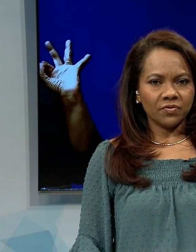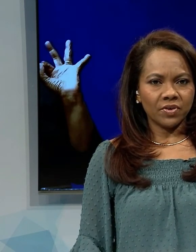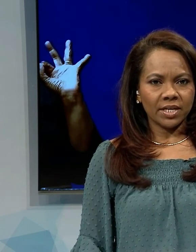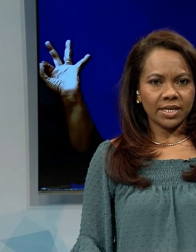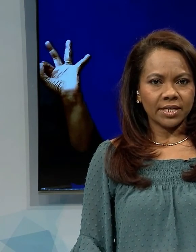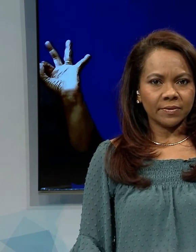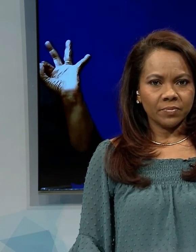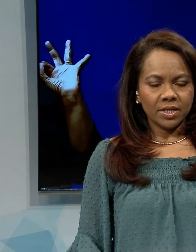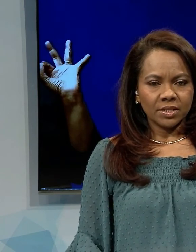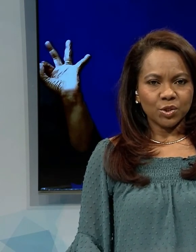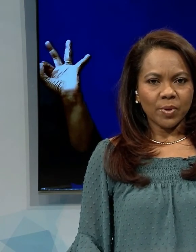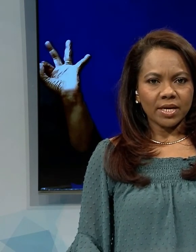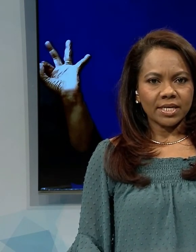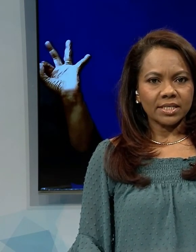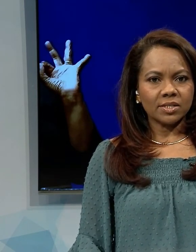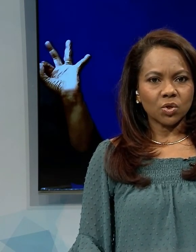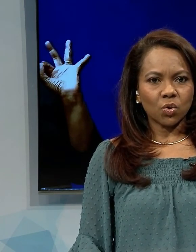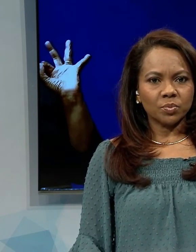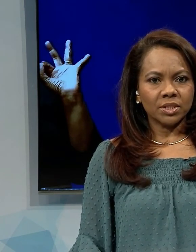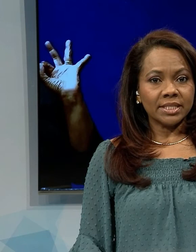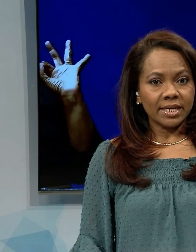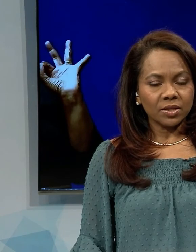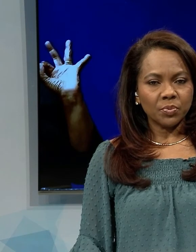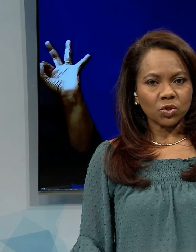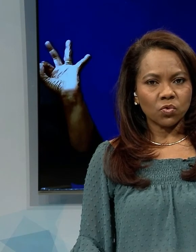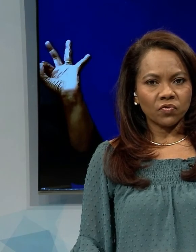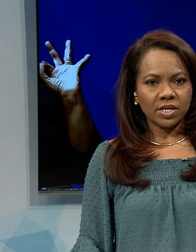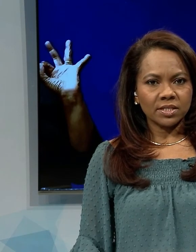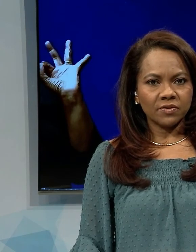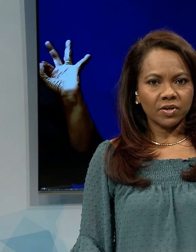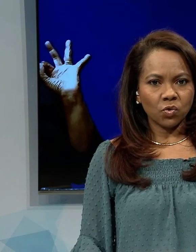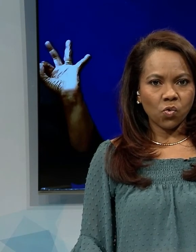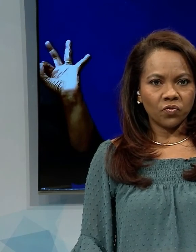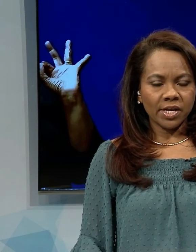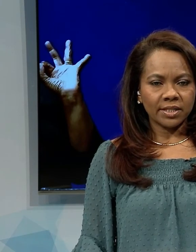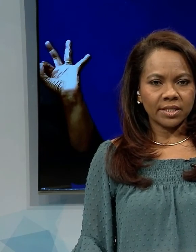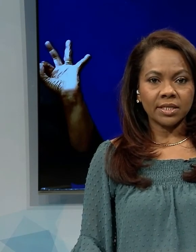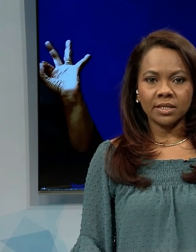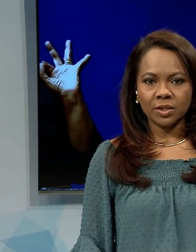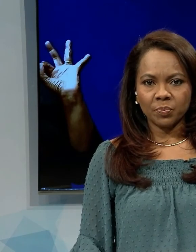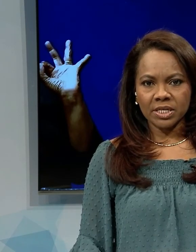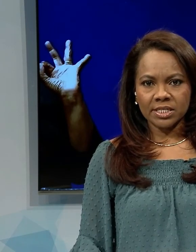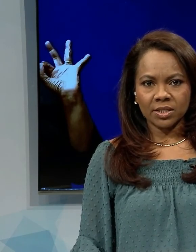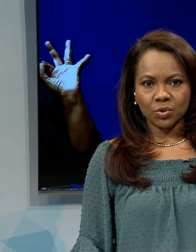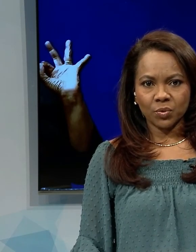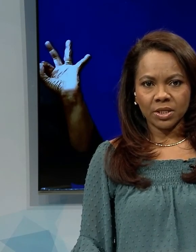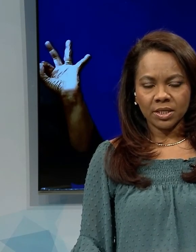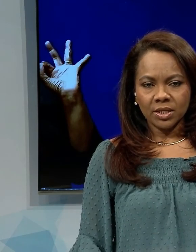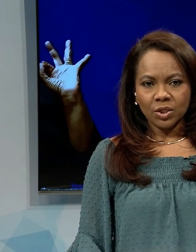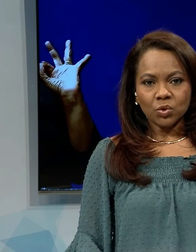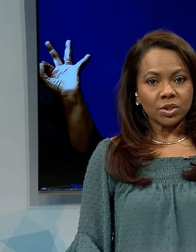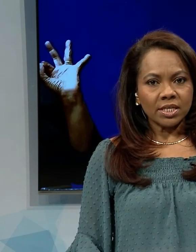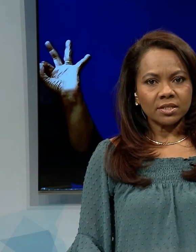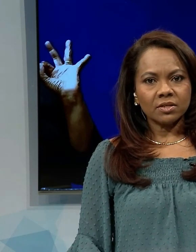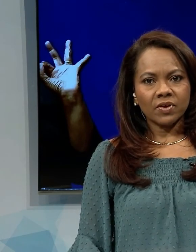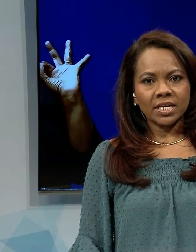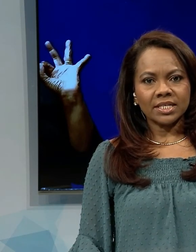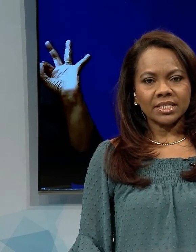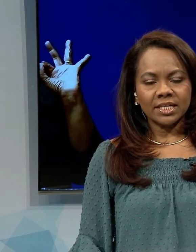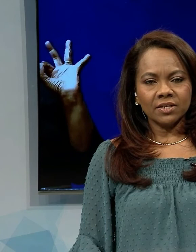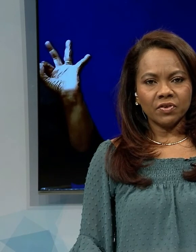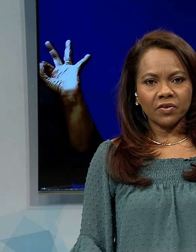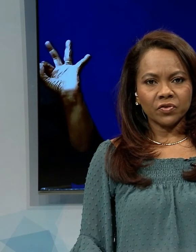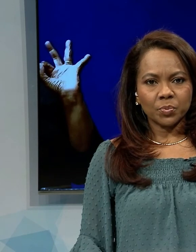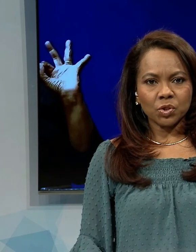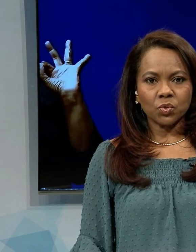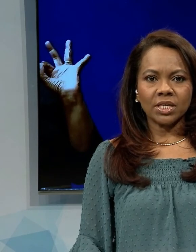Nationale Veiligheid. Ze spraken gisteren op de derde persconferentie van de overheid in het perscentrum. Tot gisteren waren